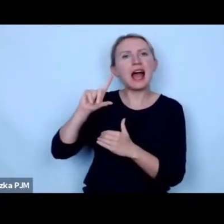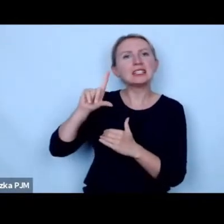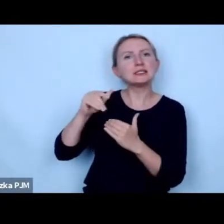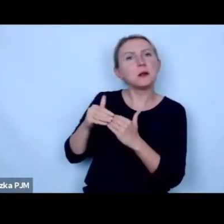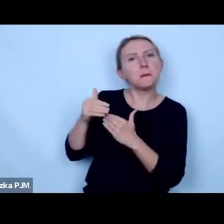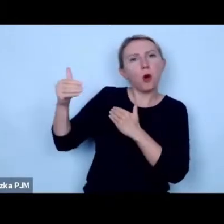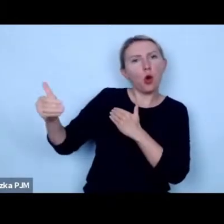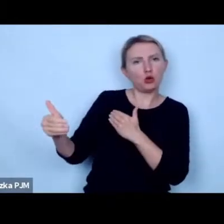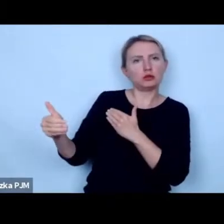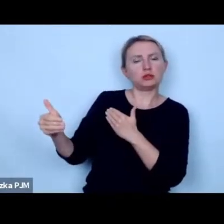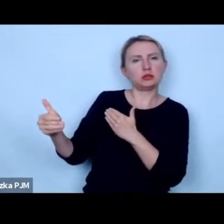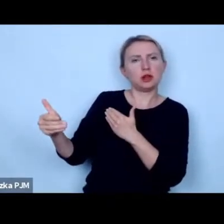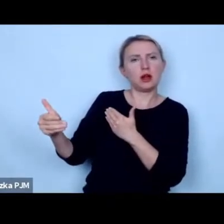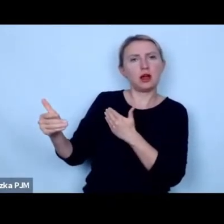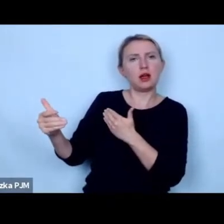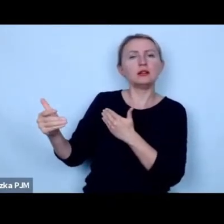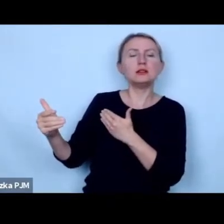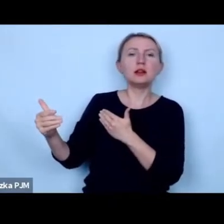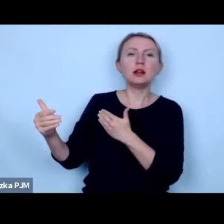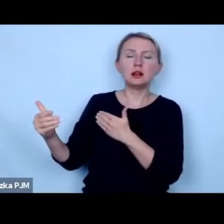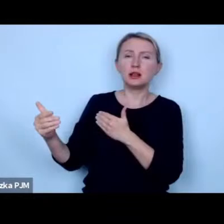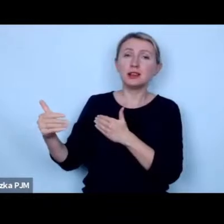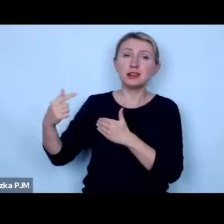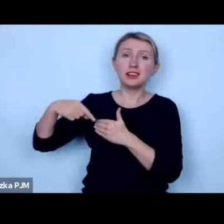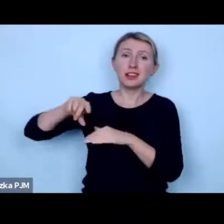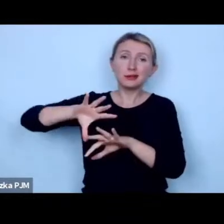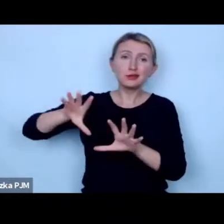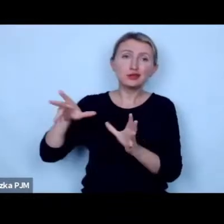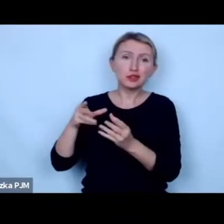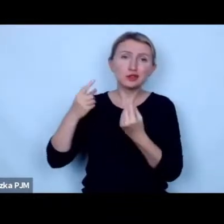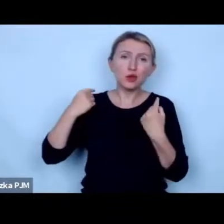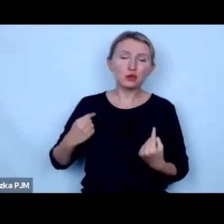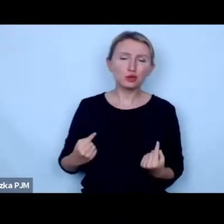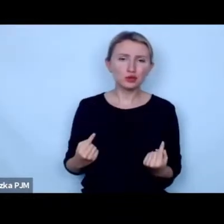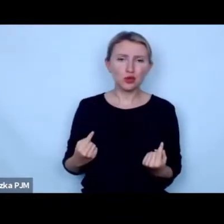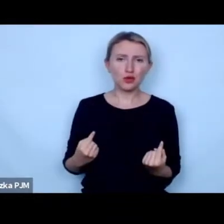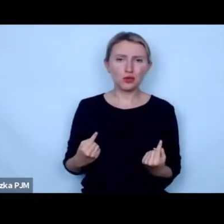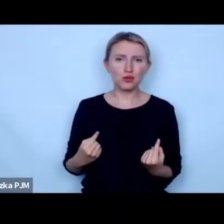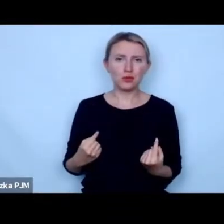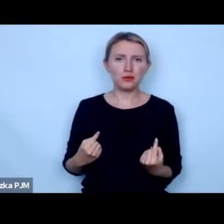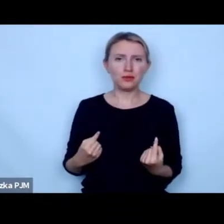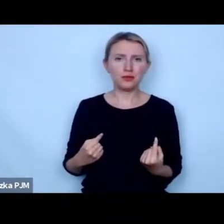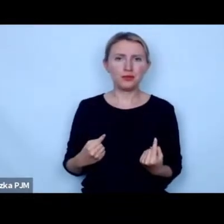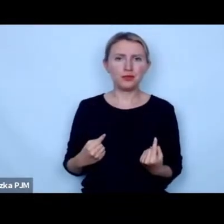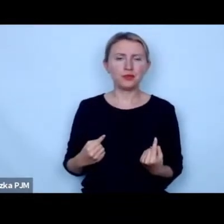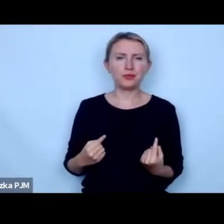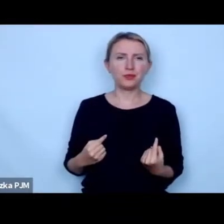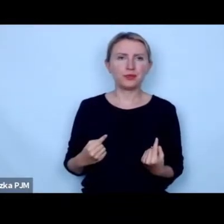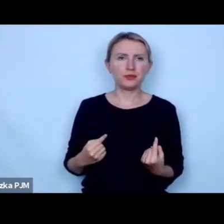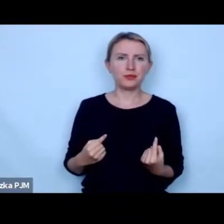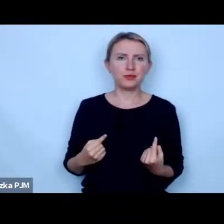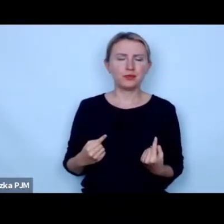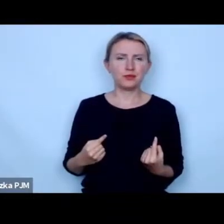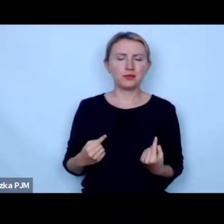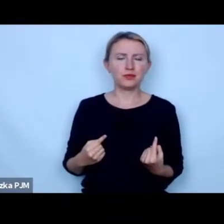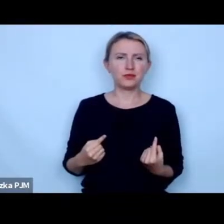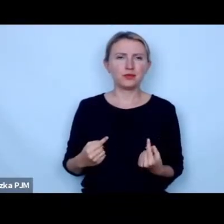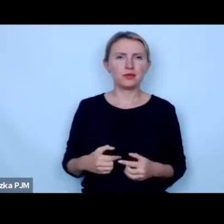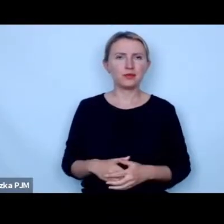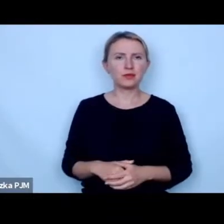a o co chyba wszystkie osoby które którym jest za których